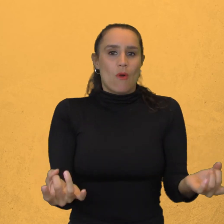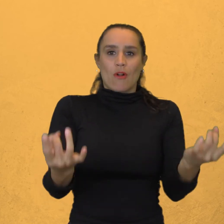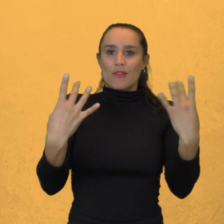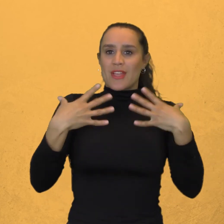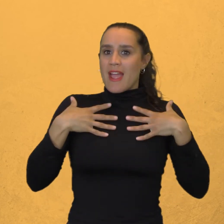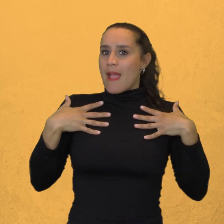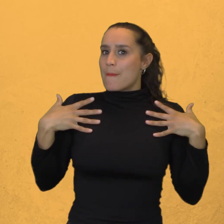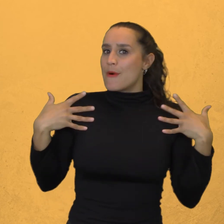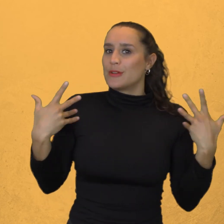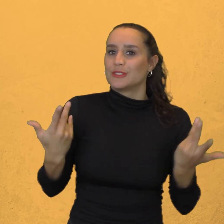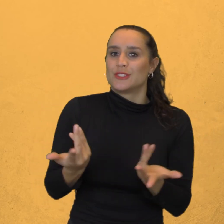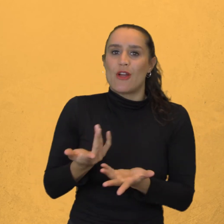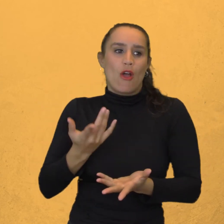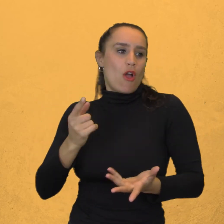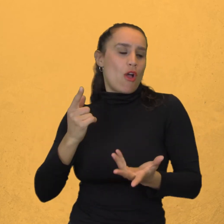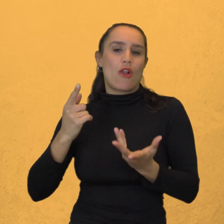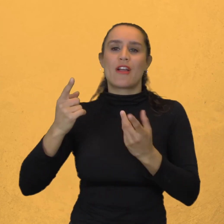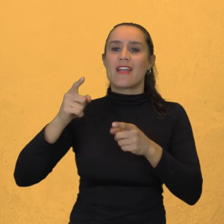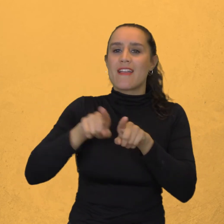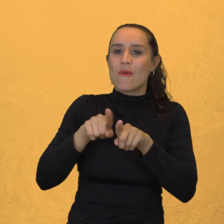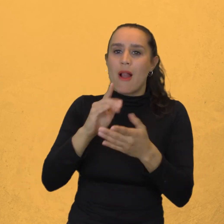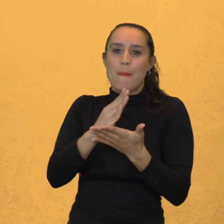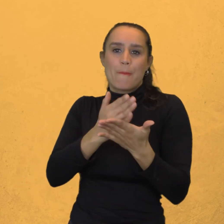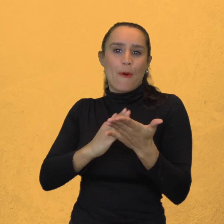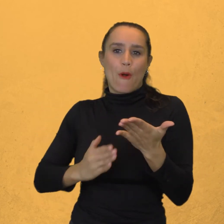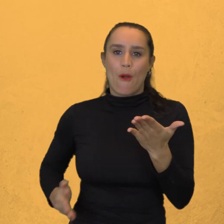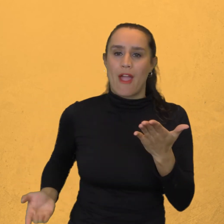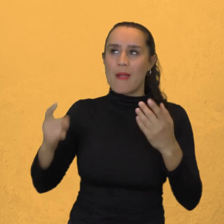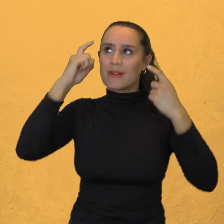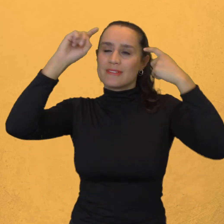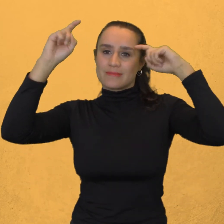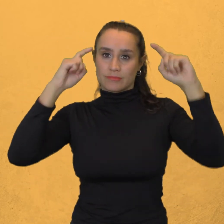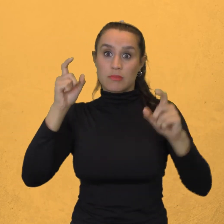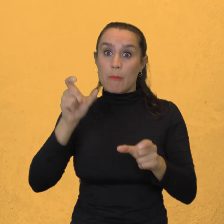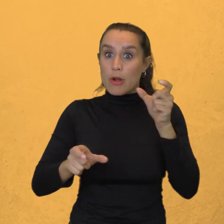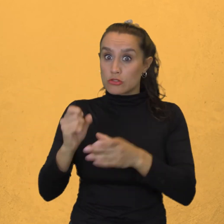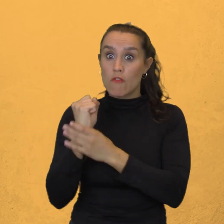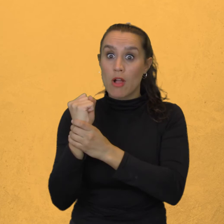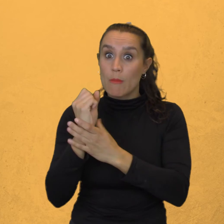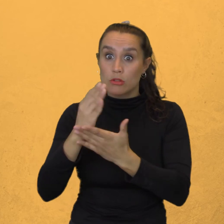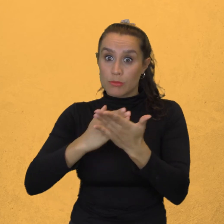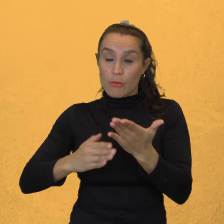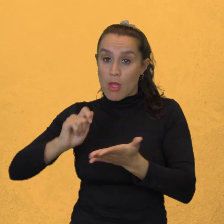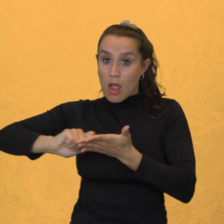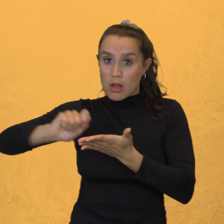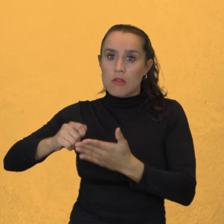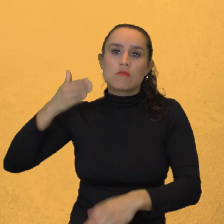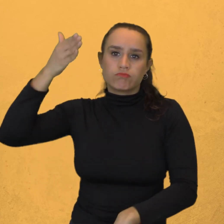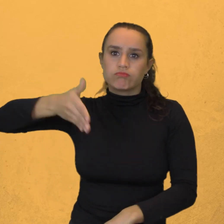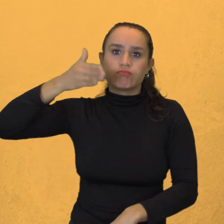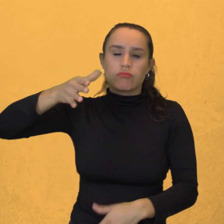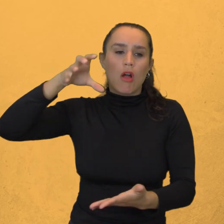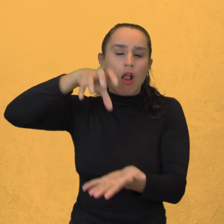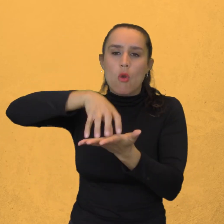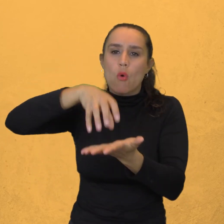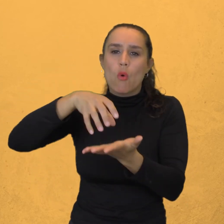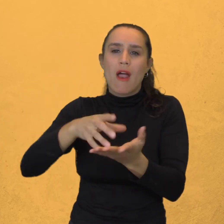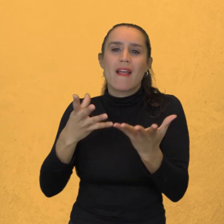Poetas del mundo Que saben de esta historia Vienen Y se quedan en la casona Todo el día en silencio Orando y